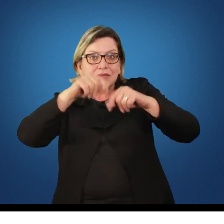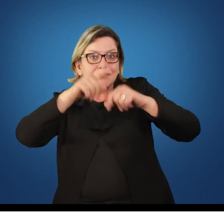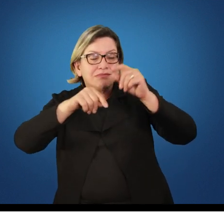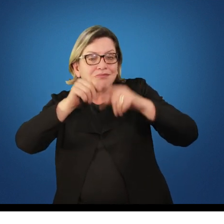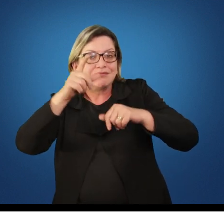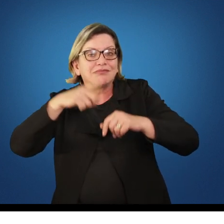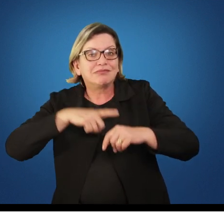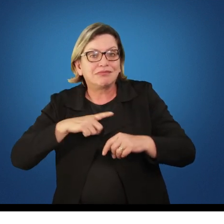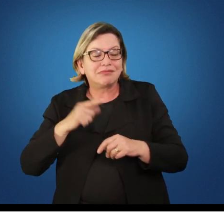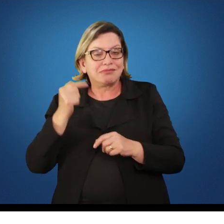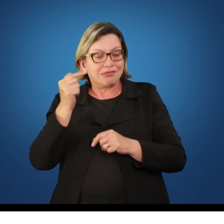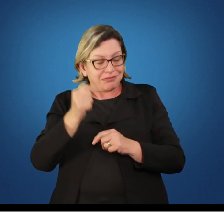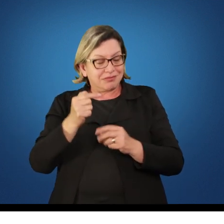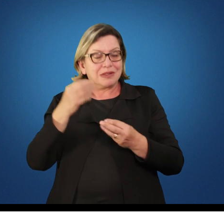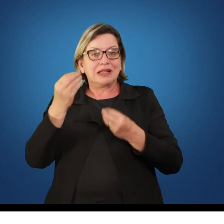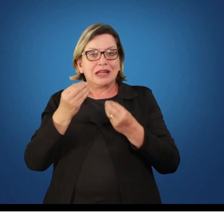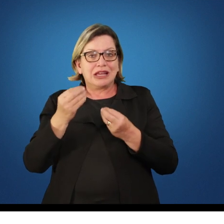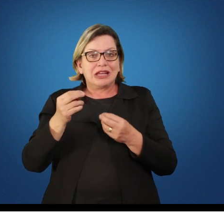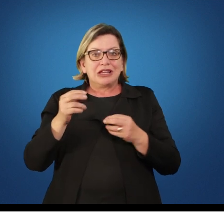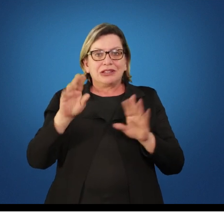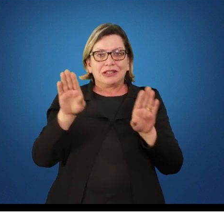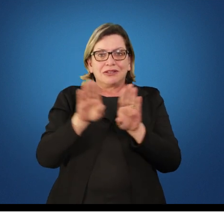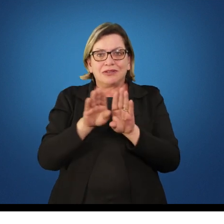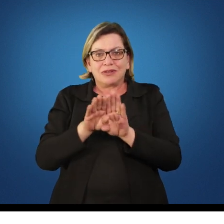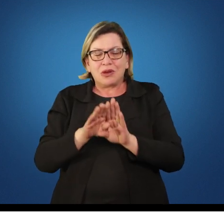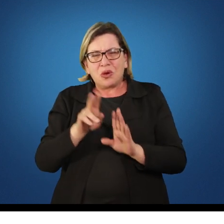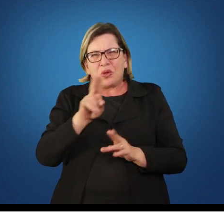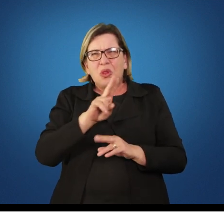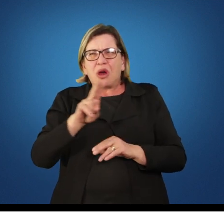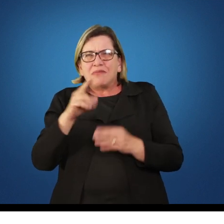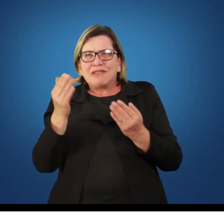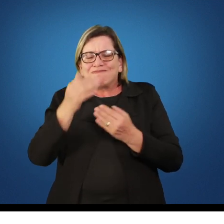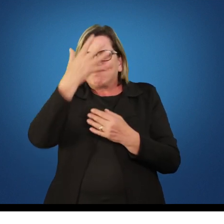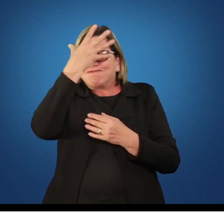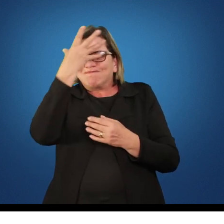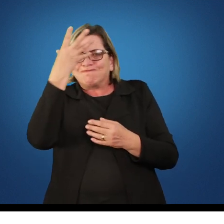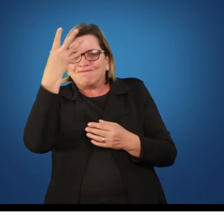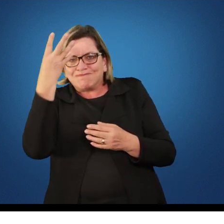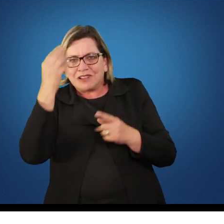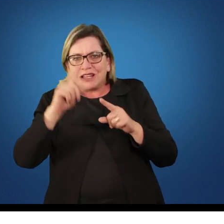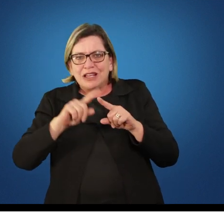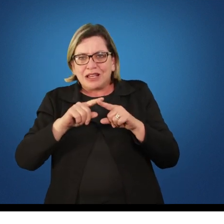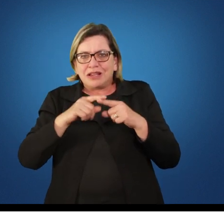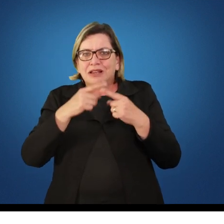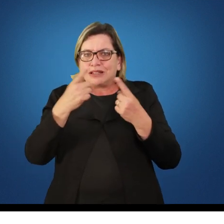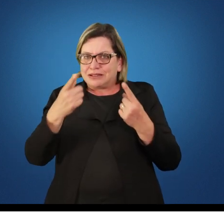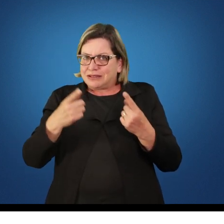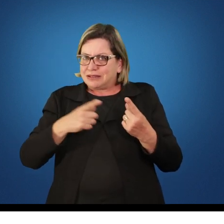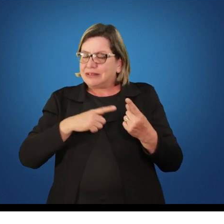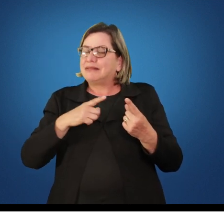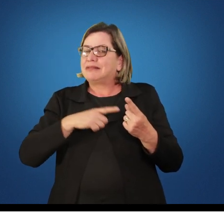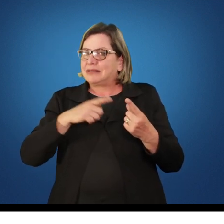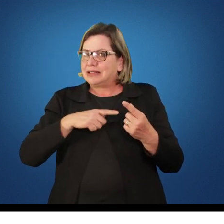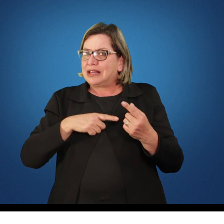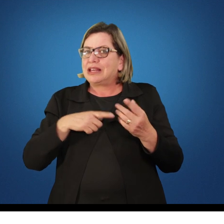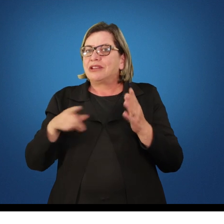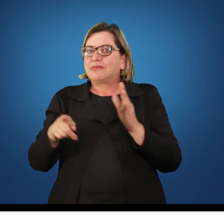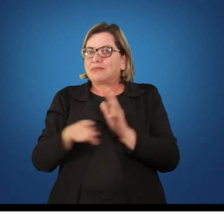onde os nomes dos professores, agora não recordo, mas estão lá no mapa da disciplina que vocês irão